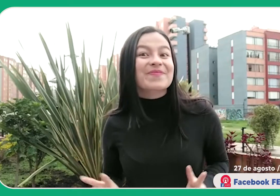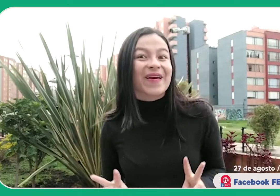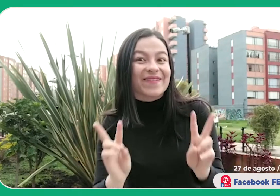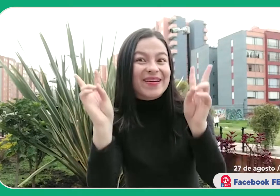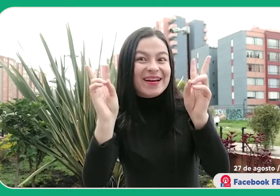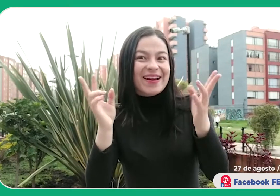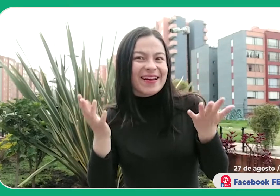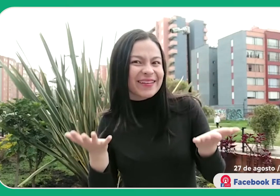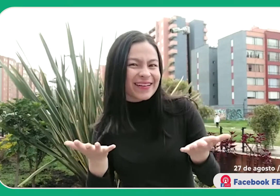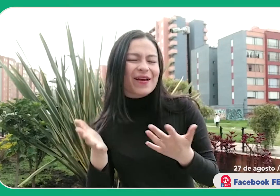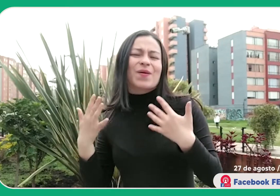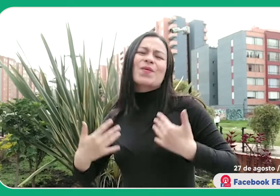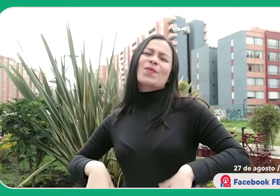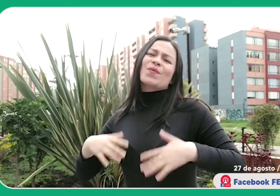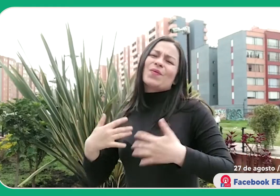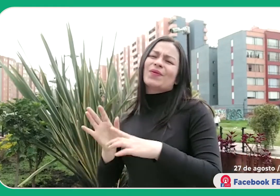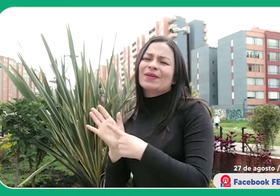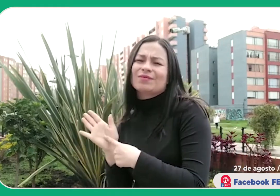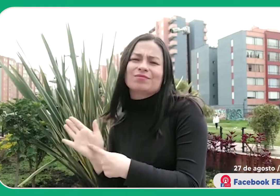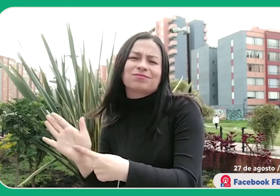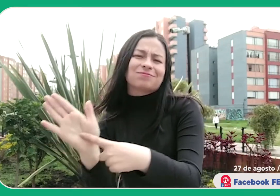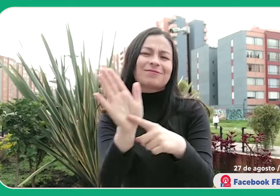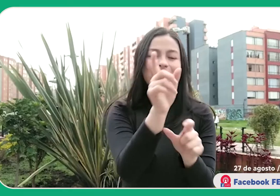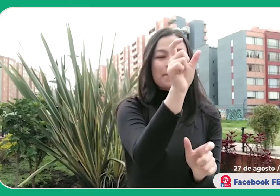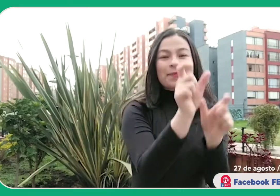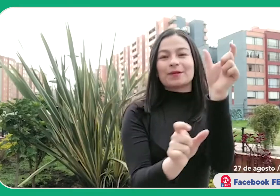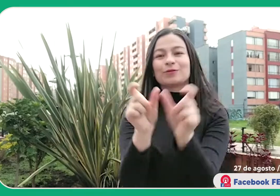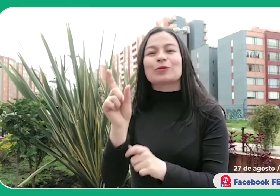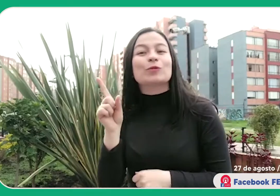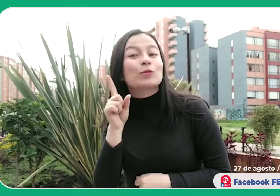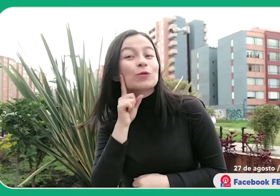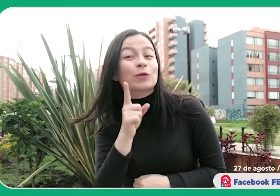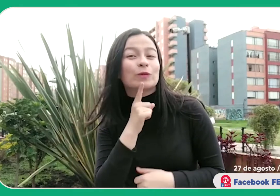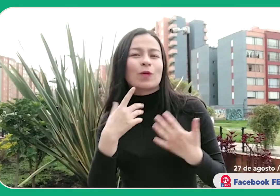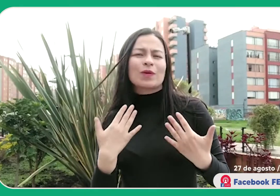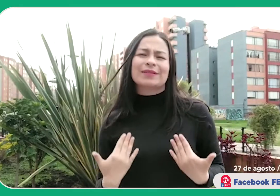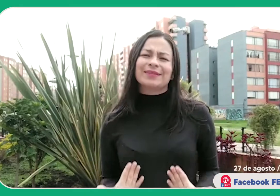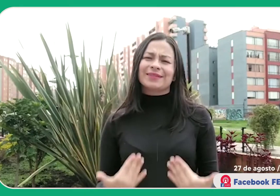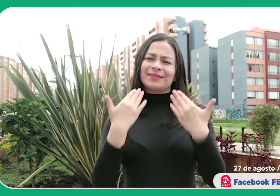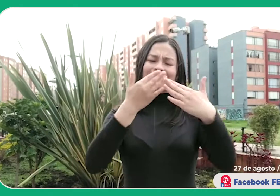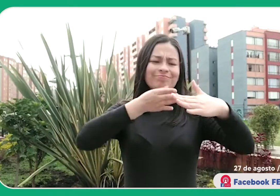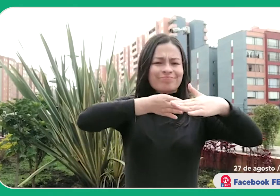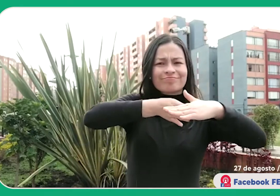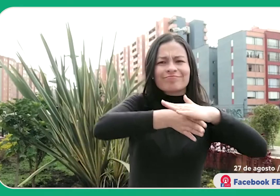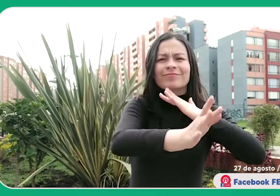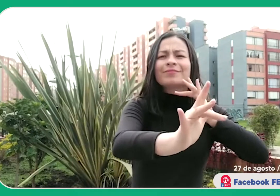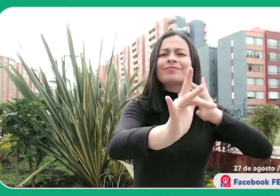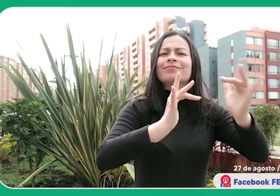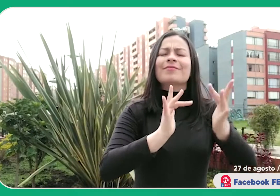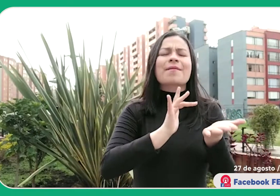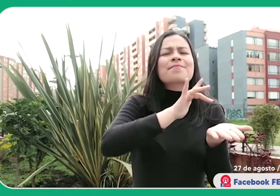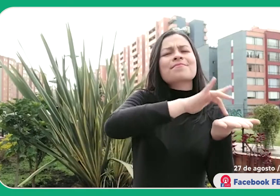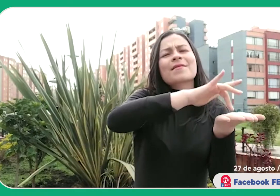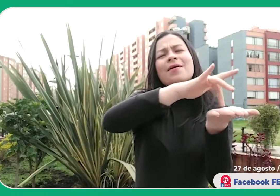el impacto que ha tenido Centro de Relevo y cómo ha contribuido a la participación, acceso y